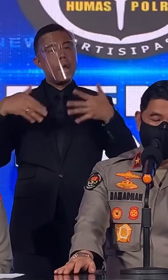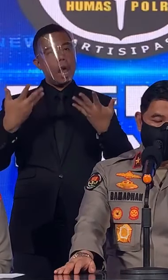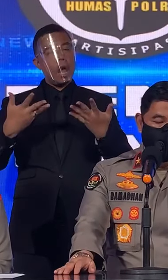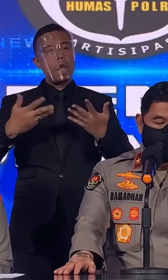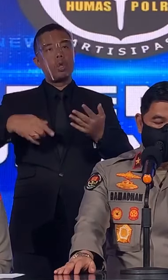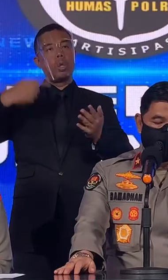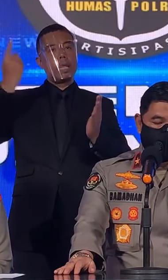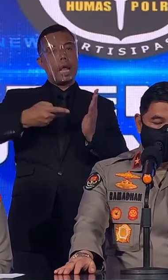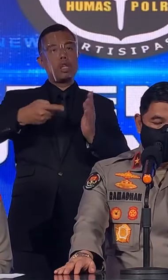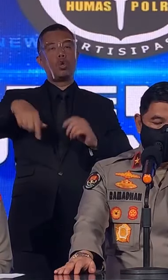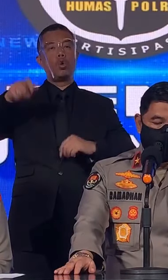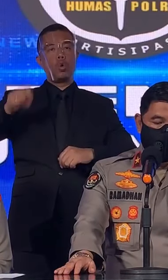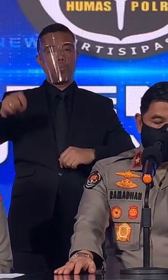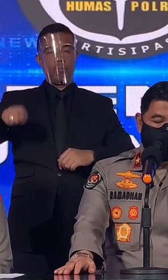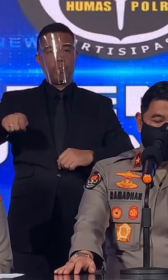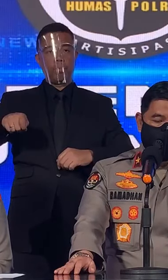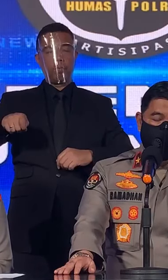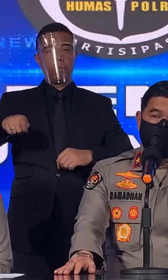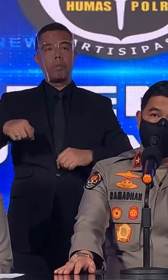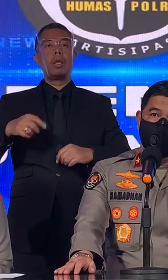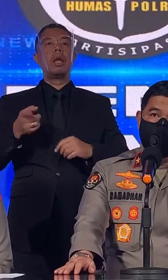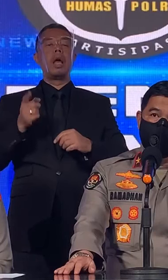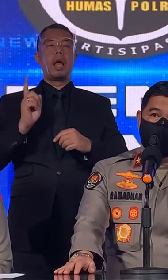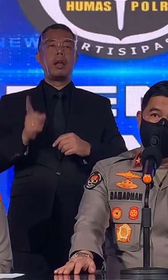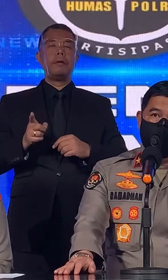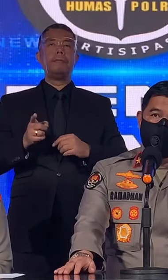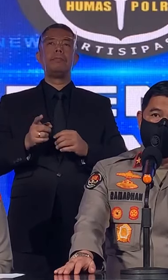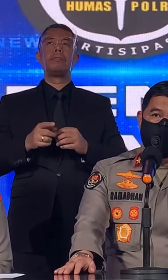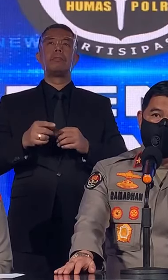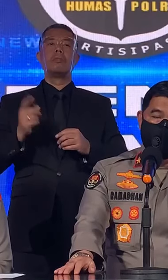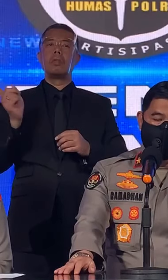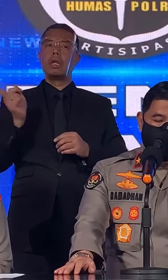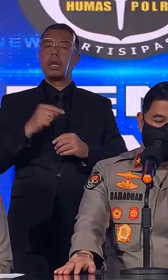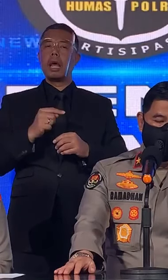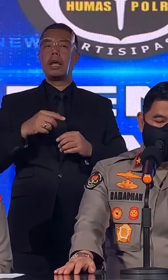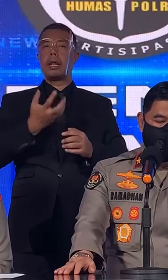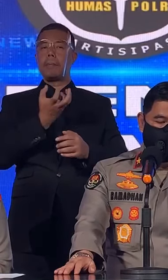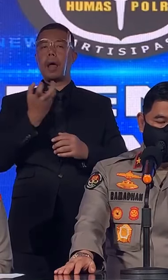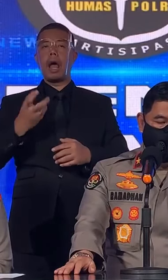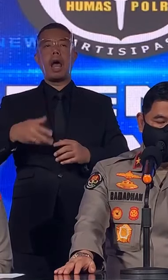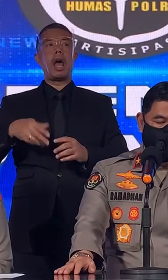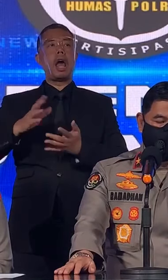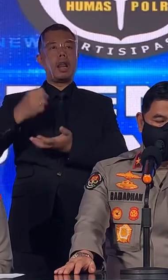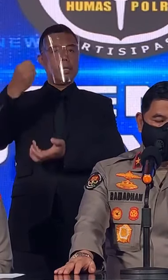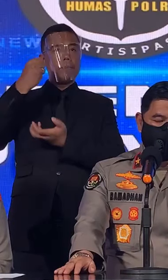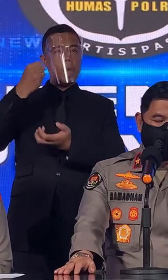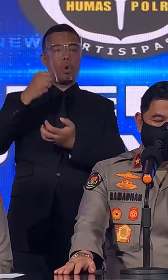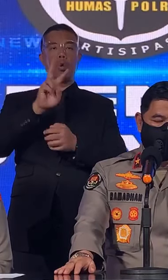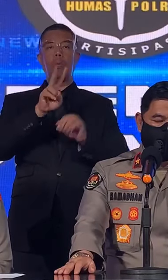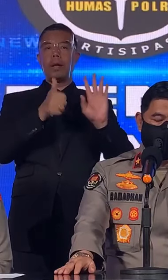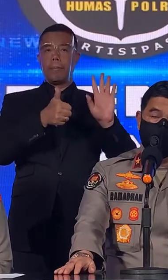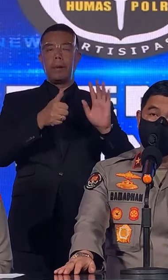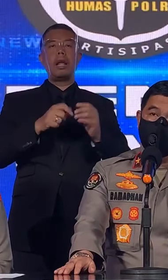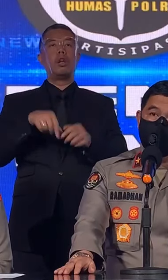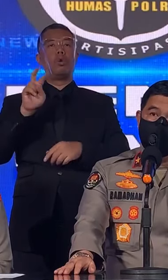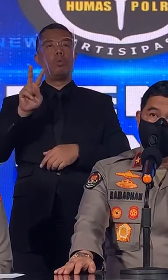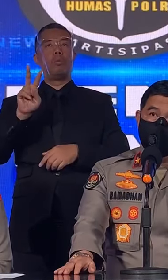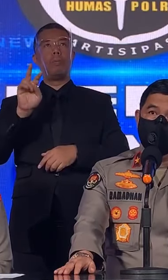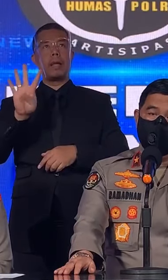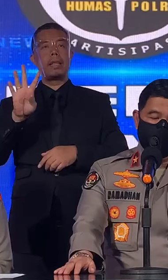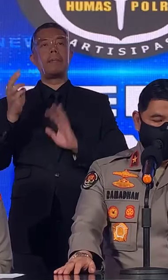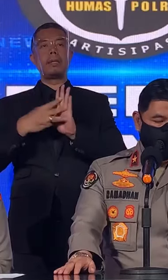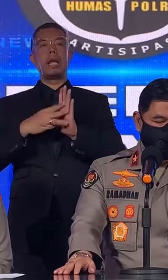Ditegakkan Hukum Terdiri Dari Bahan Pokok 26 Kasus Dan 24 Kasus